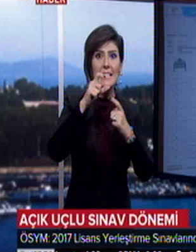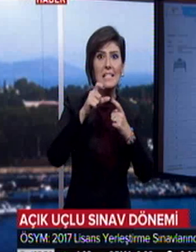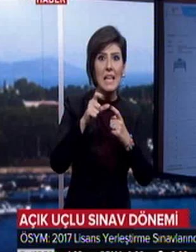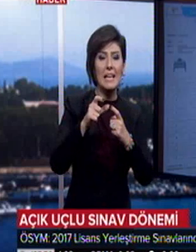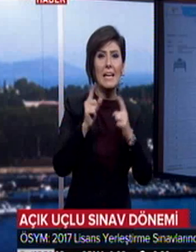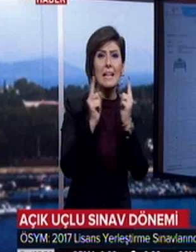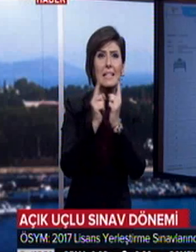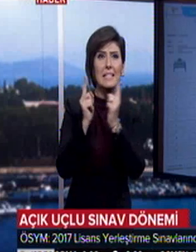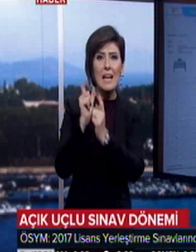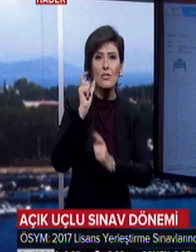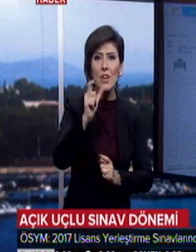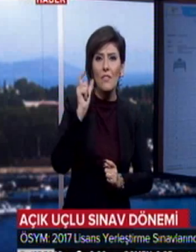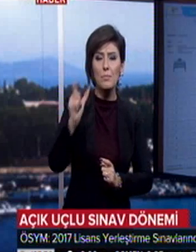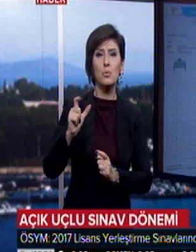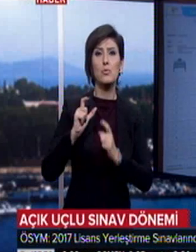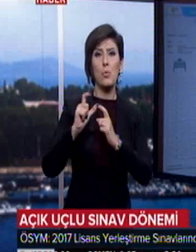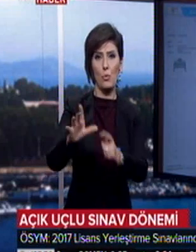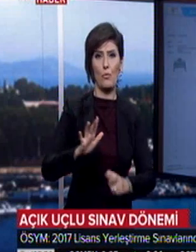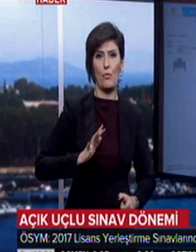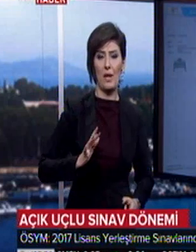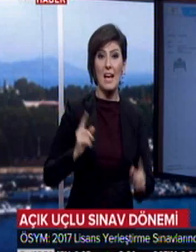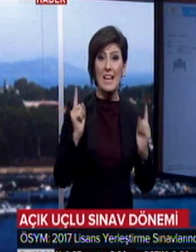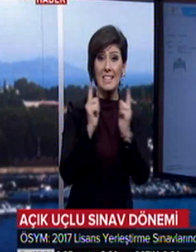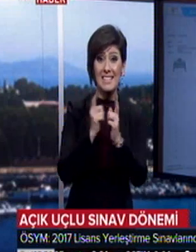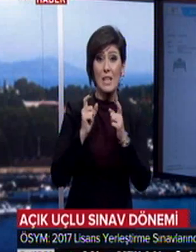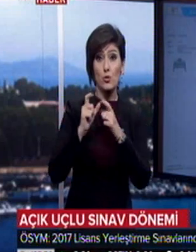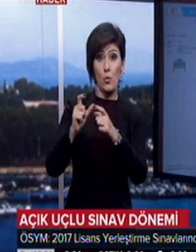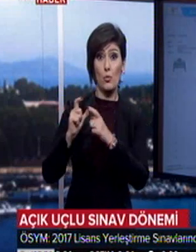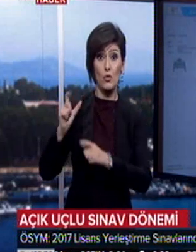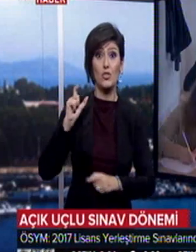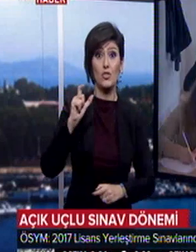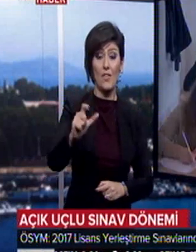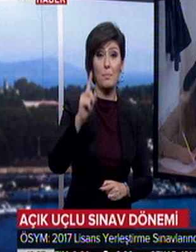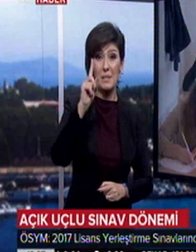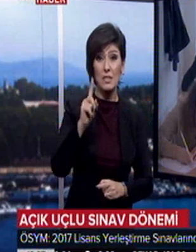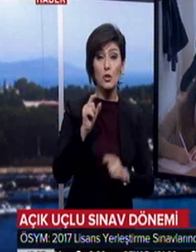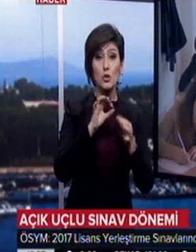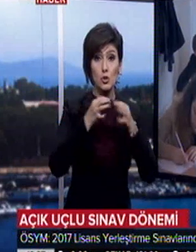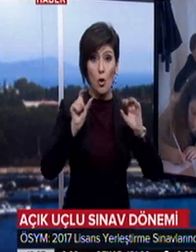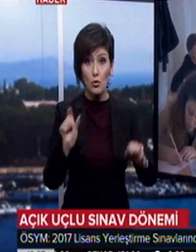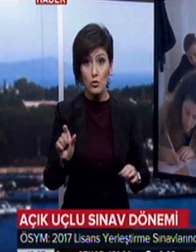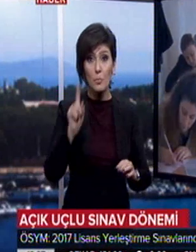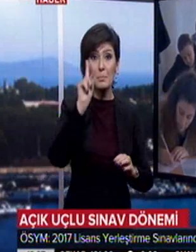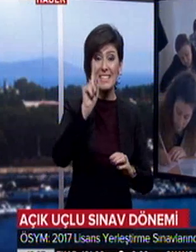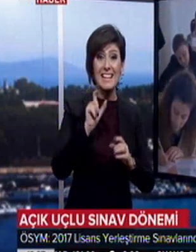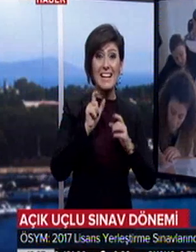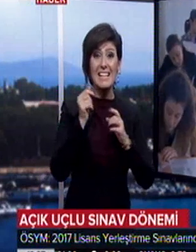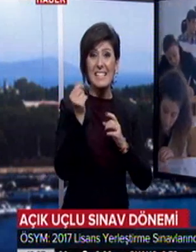'lerde kısa cevapla sorular yer alacak. Kısa soruların cevabı bir sözcük, bir sayı veya bir cümleyle